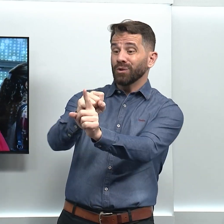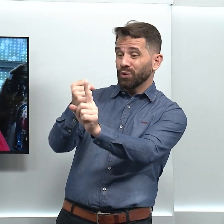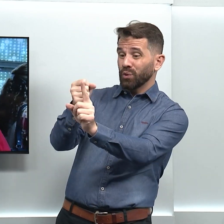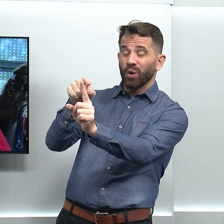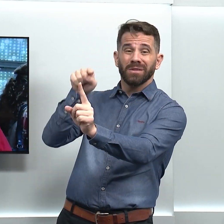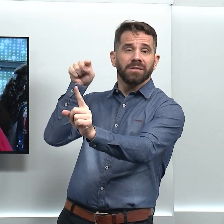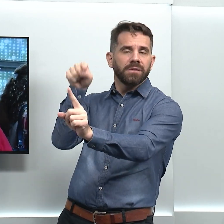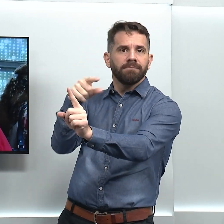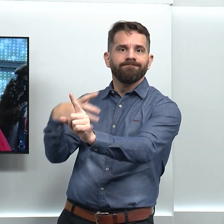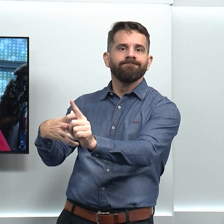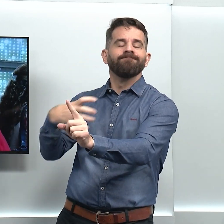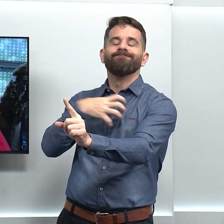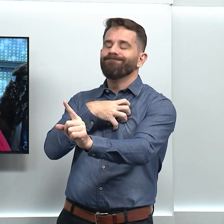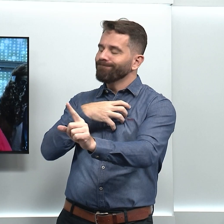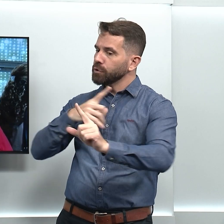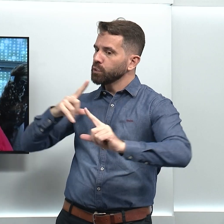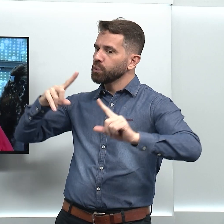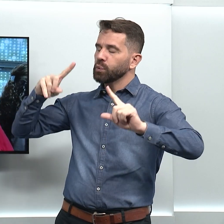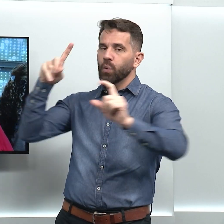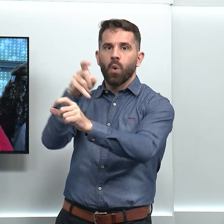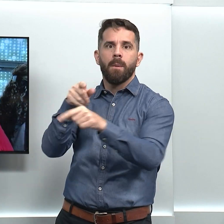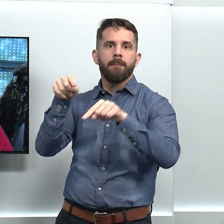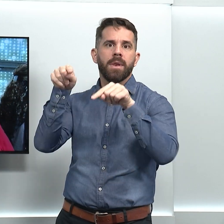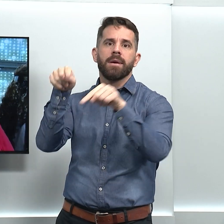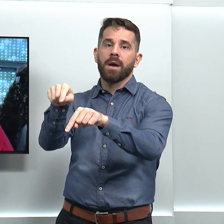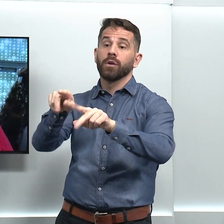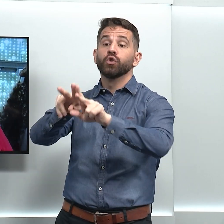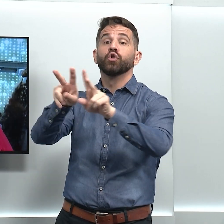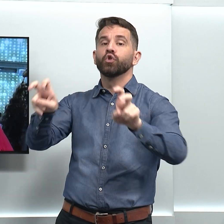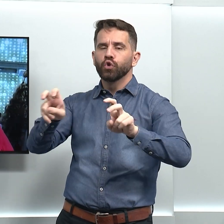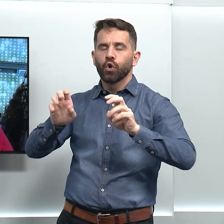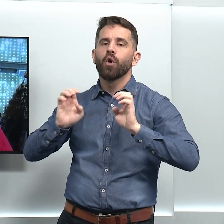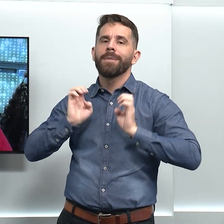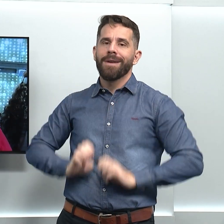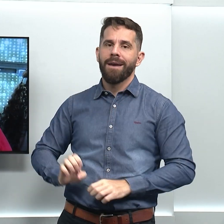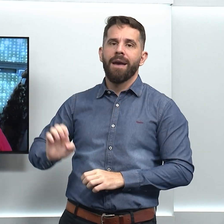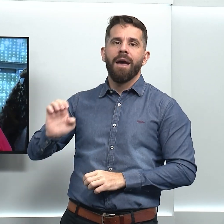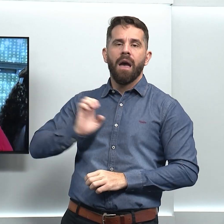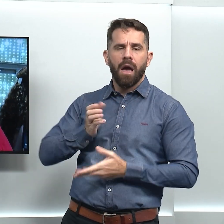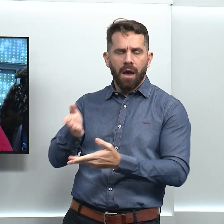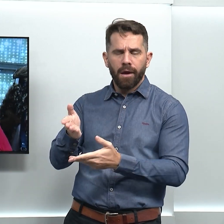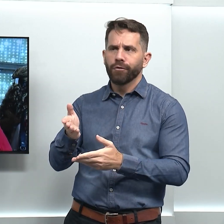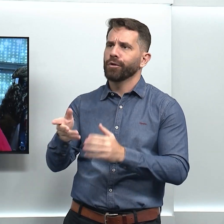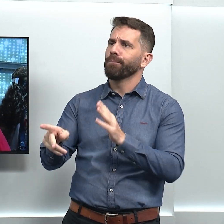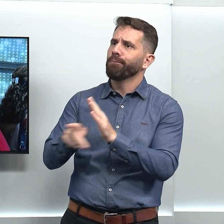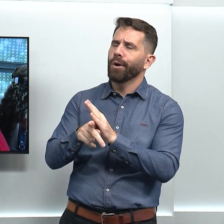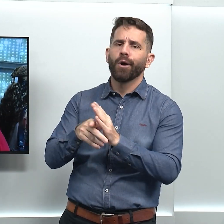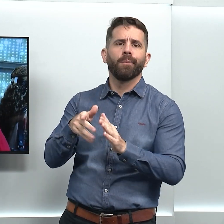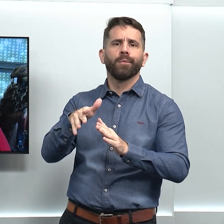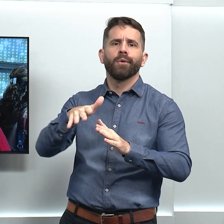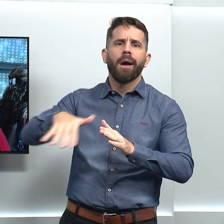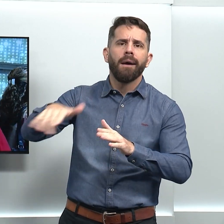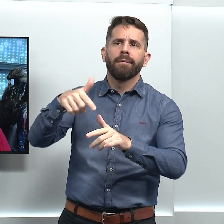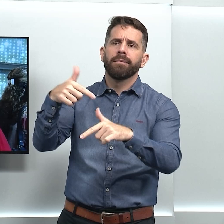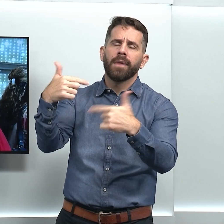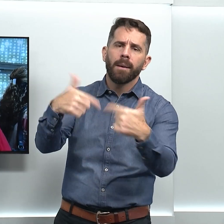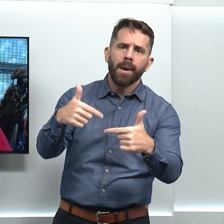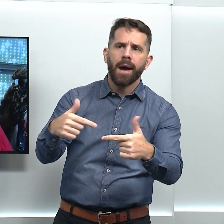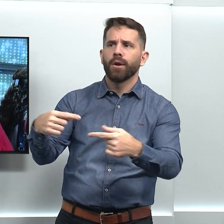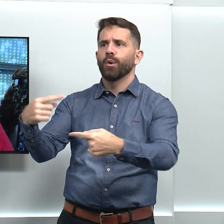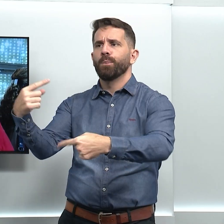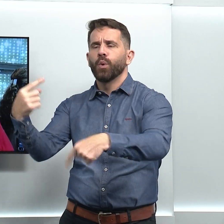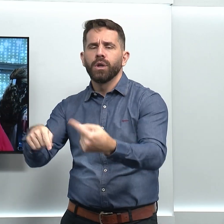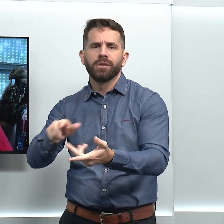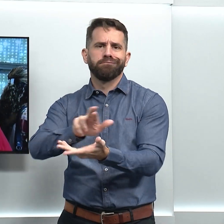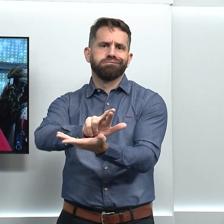em relação a questões éticas. Ética pública, ética privada, ética da política. É de fundamental importância que a gente possa